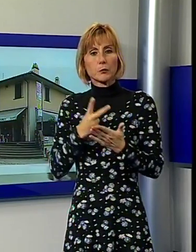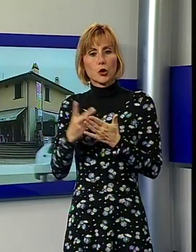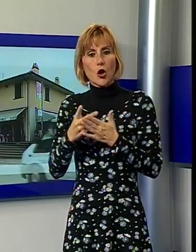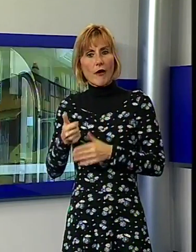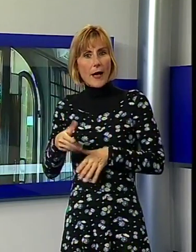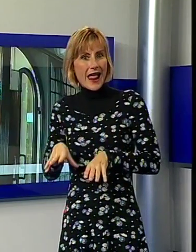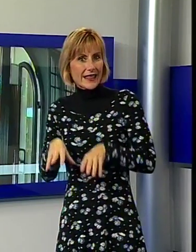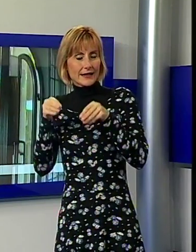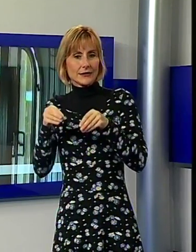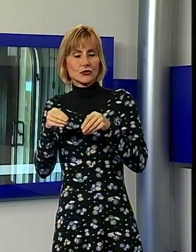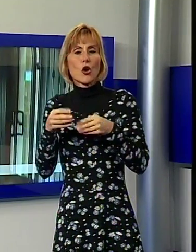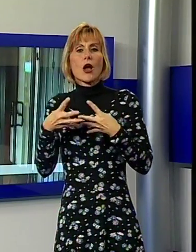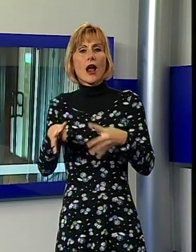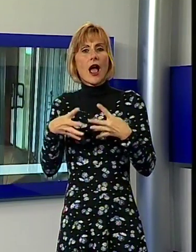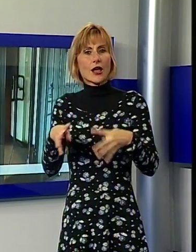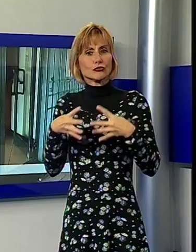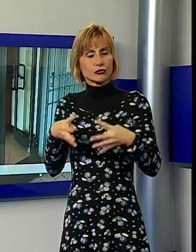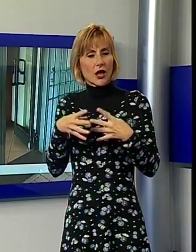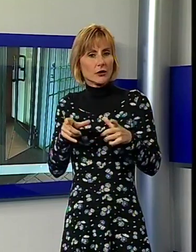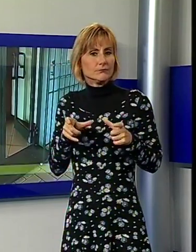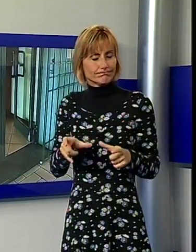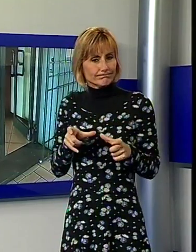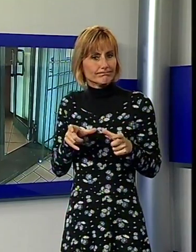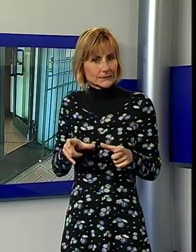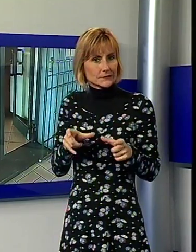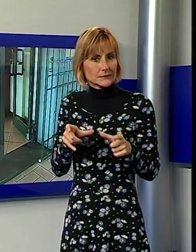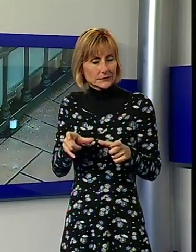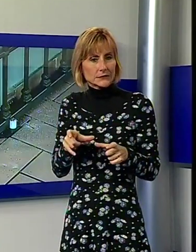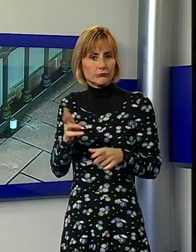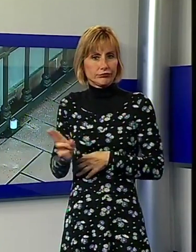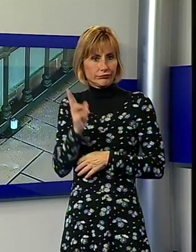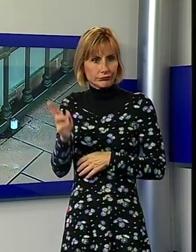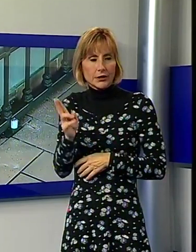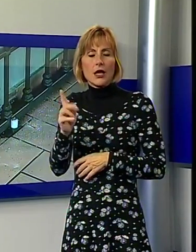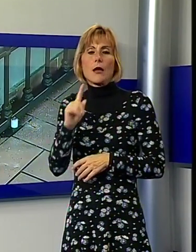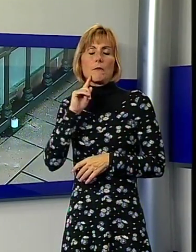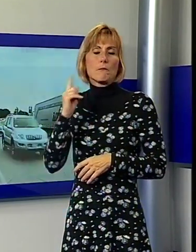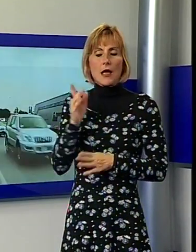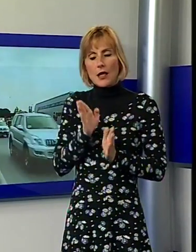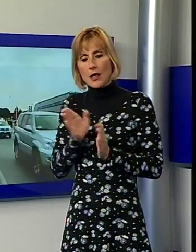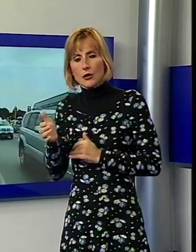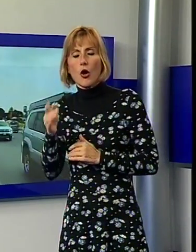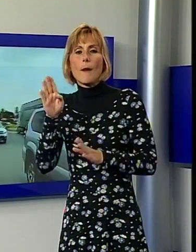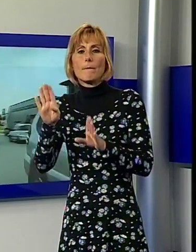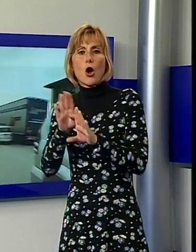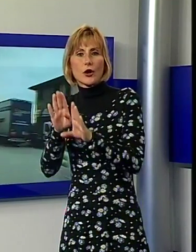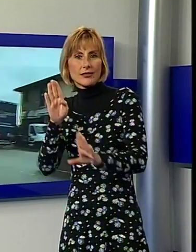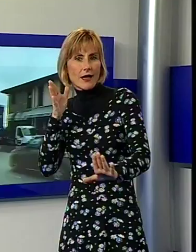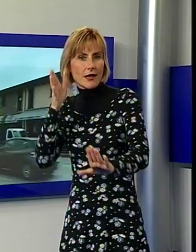blindato, ma si sono trovati a fare i conti con un lucchetto assai tenace. Hanno allora sfondato una delle porte d'ingresso che si affaccia